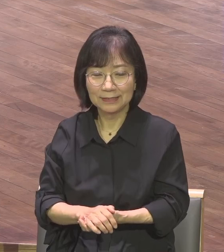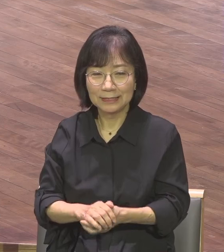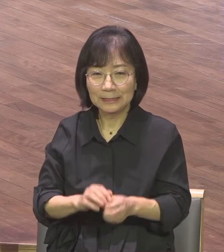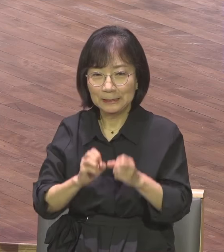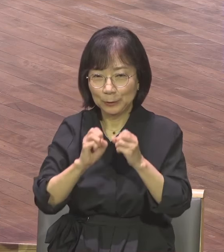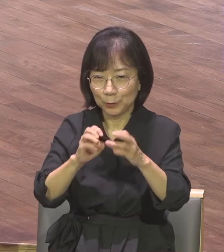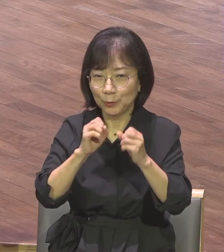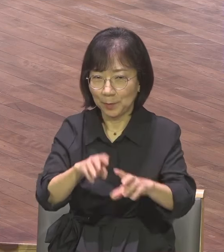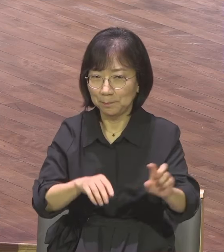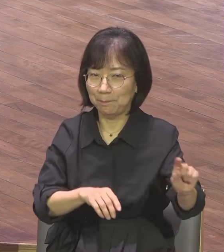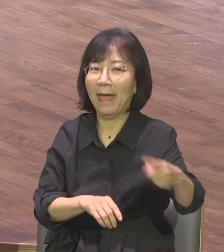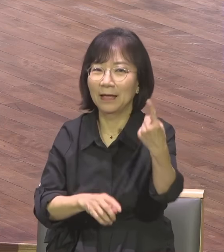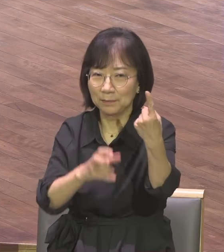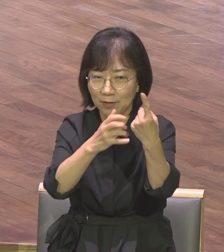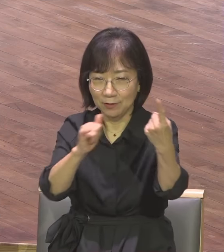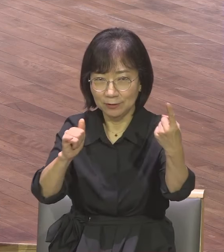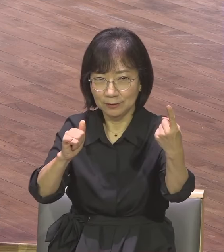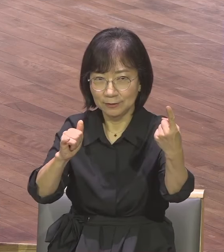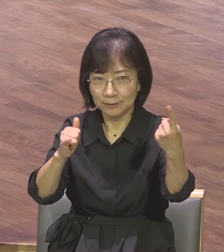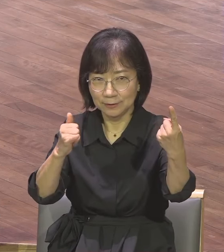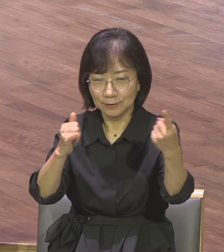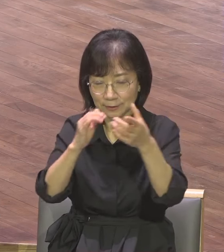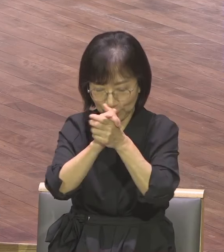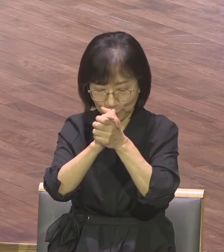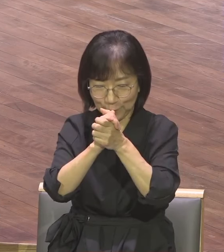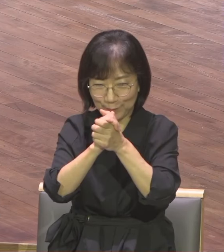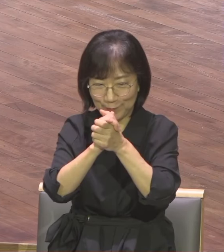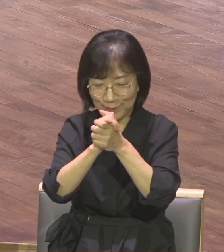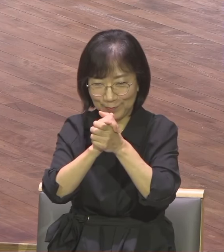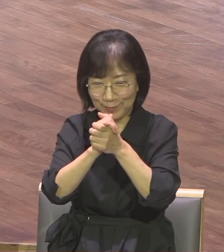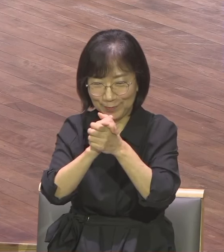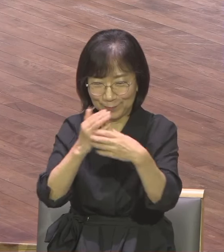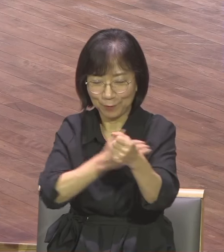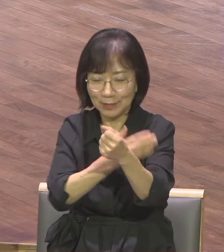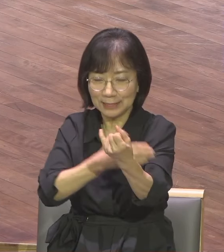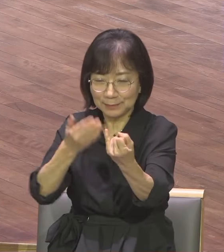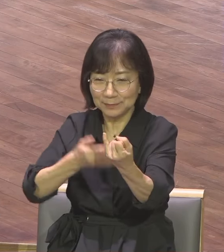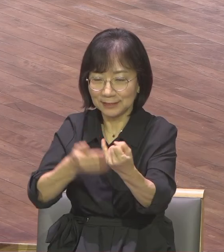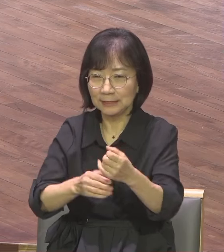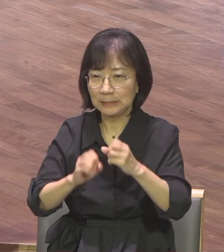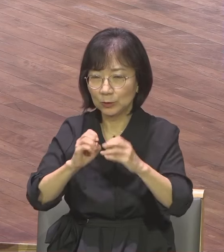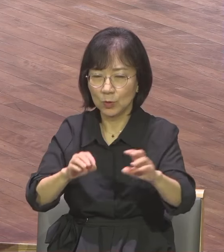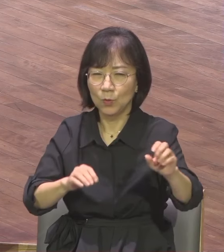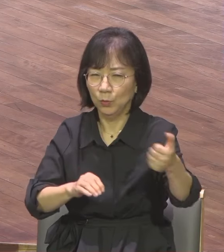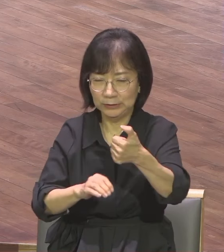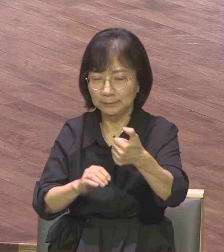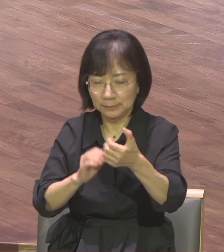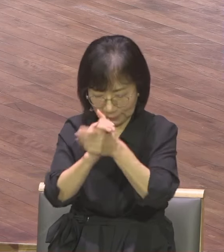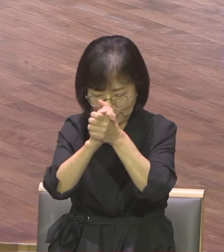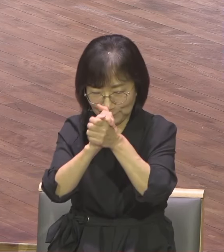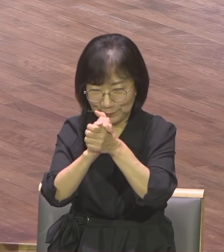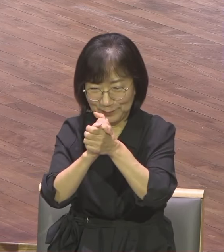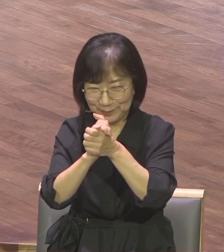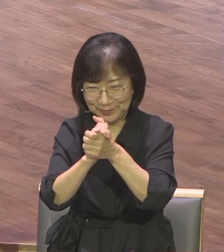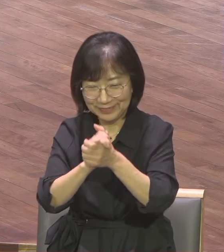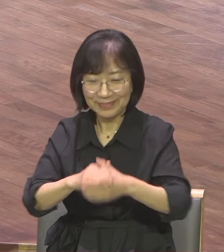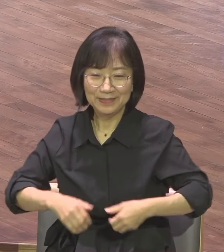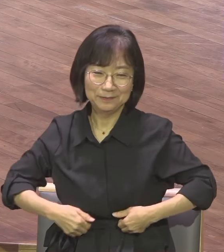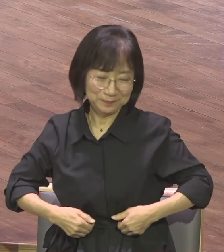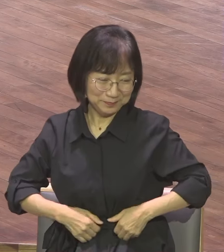뭐냐면 세 자릿수 100명, 200명, 300명 왜 전도는 무리하면 안 됩니까 저는 어쩔 때 이해를